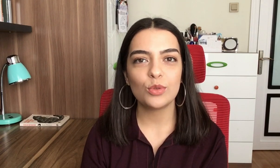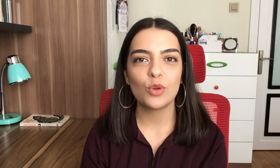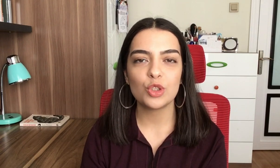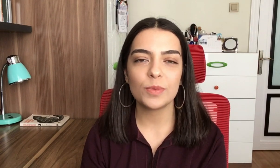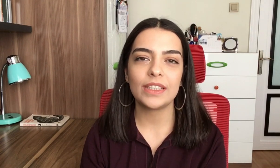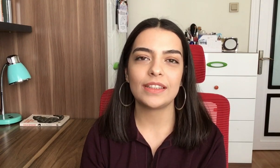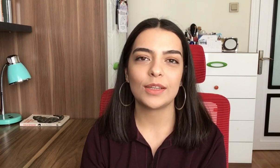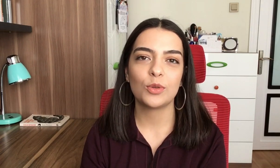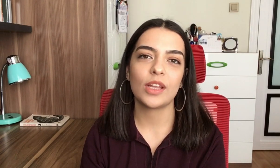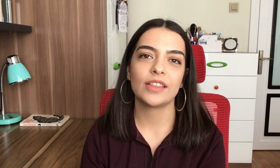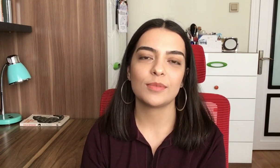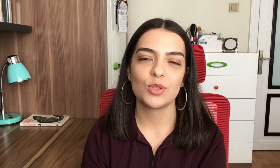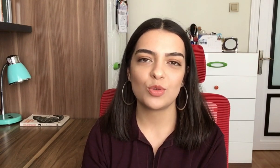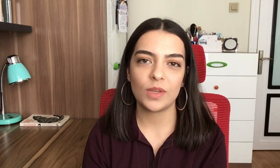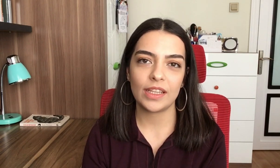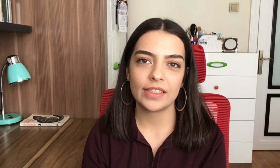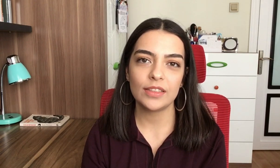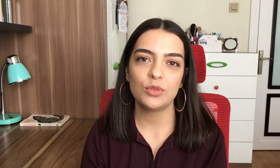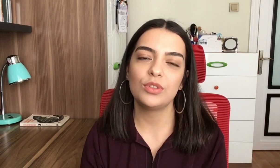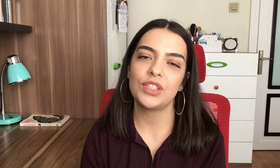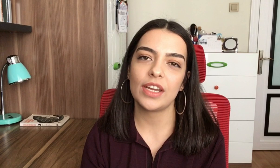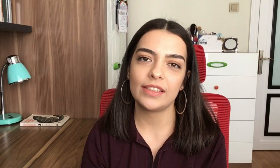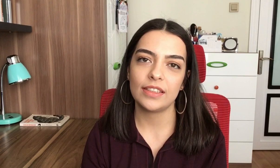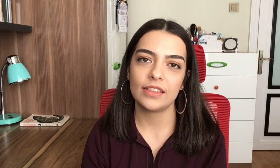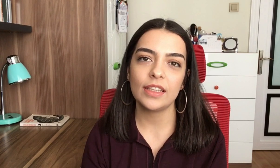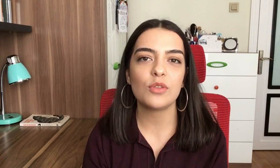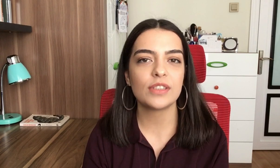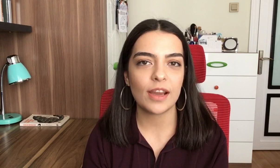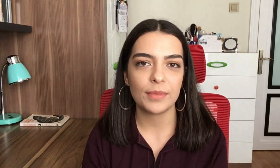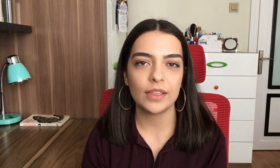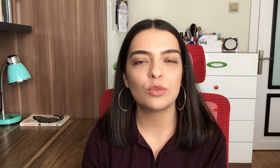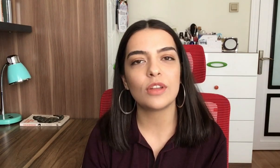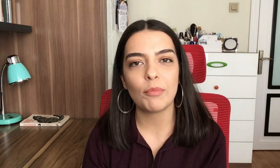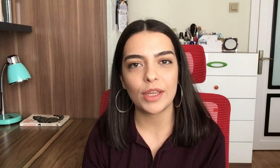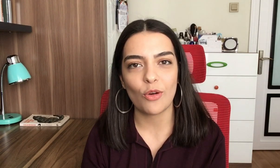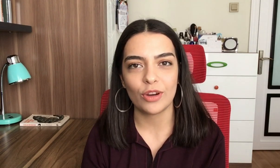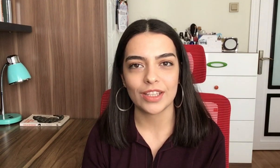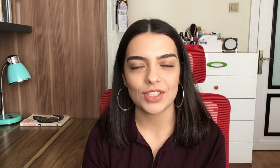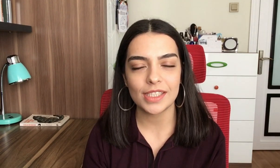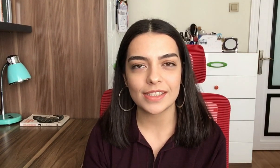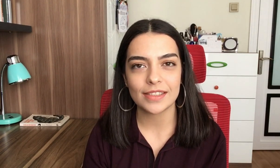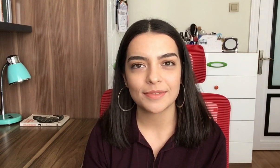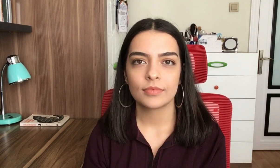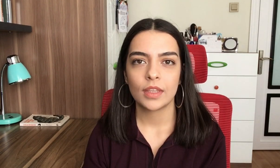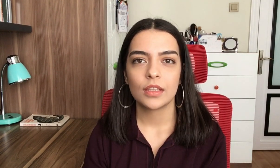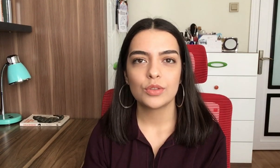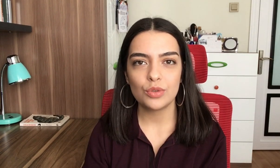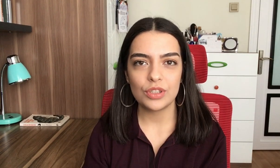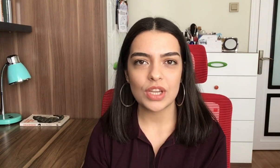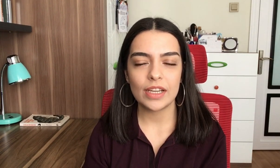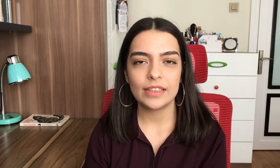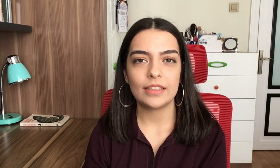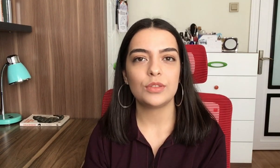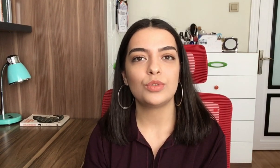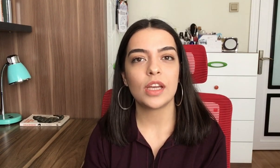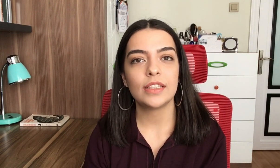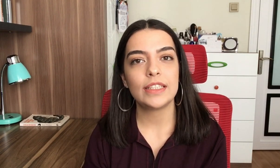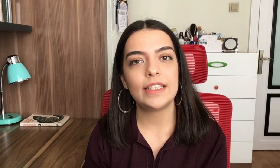konuşma dilinde kullandığımız cümleleri Türk işaret dilinde göstermeyi, kullanmayı öğreneceğiz. Türk işaret dili dünyadaki diğer